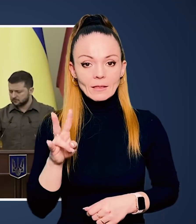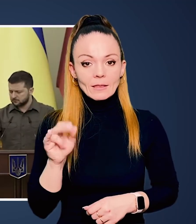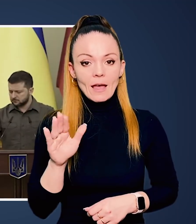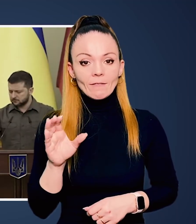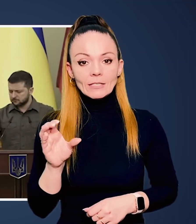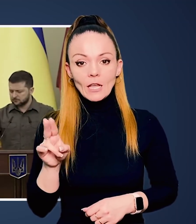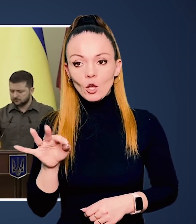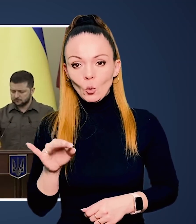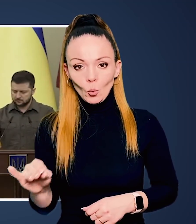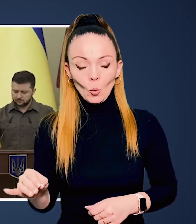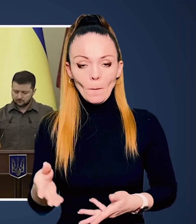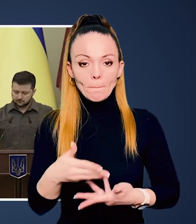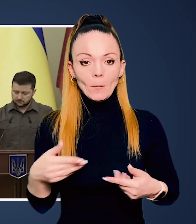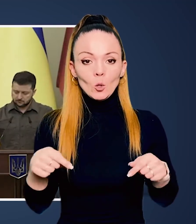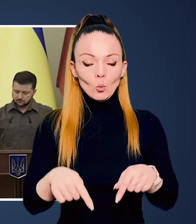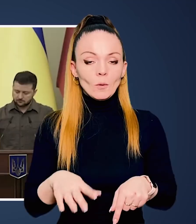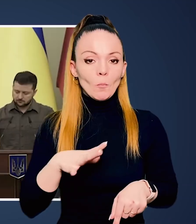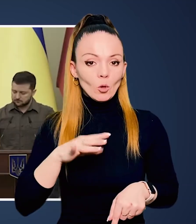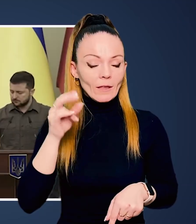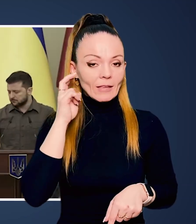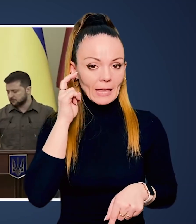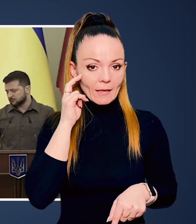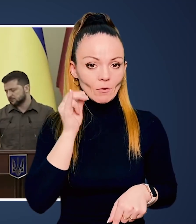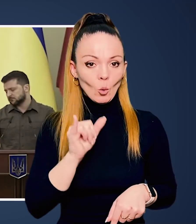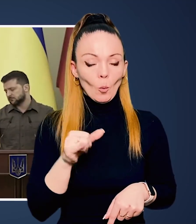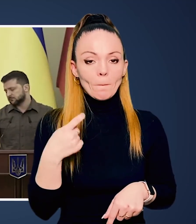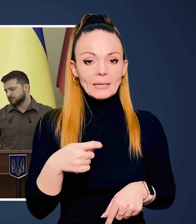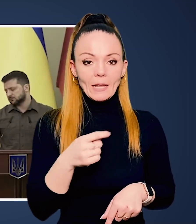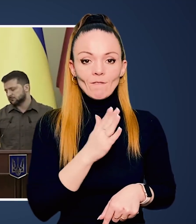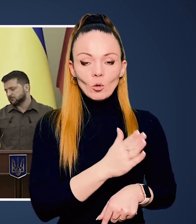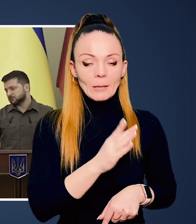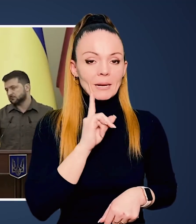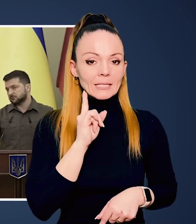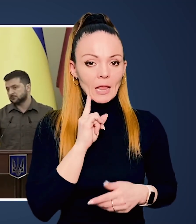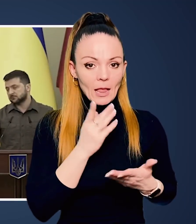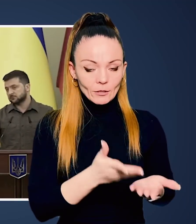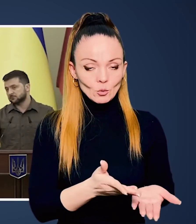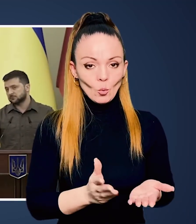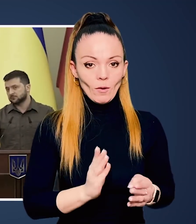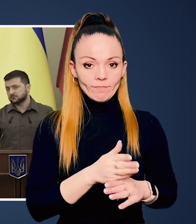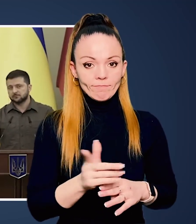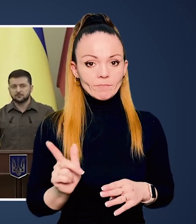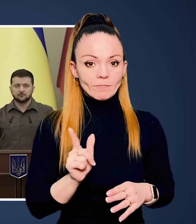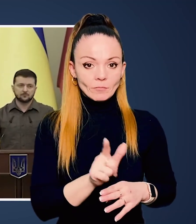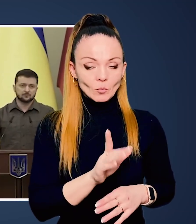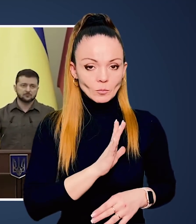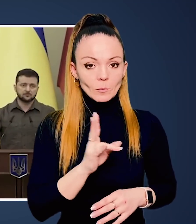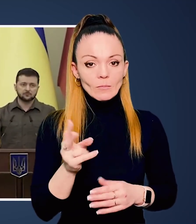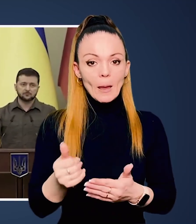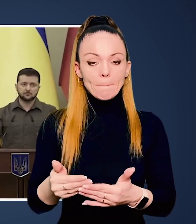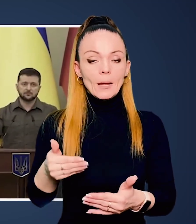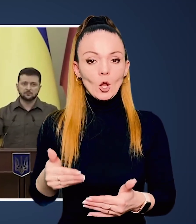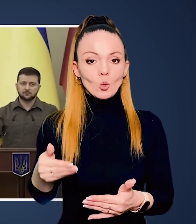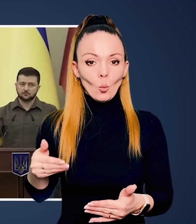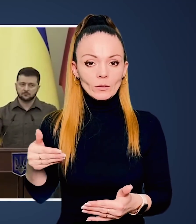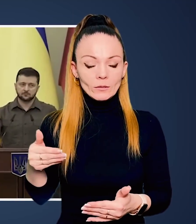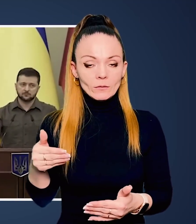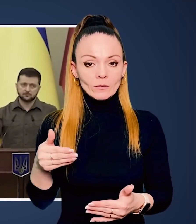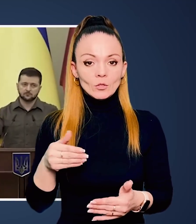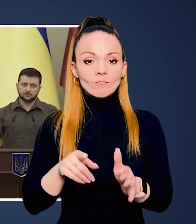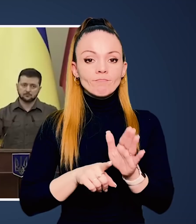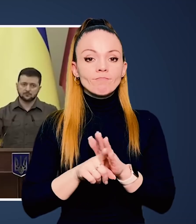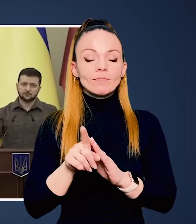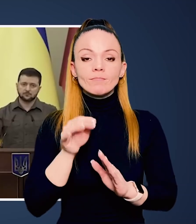що з президентом Навседою, ми тут були в Києві у президента Володимира Зеленського